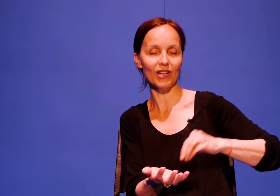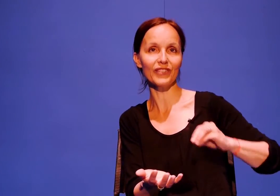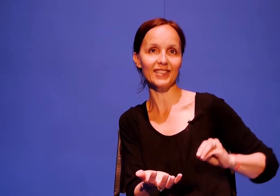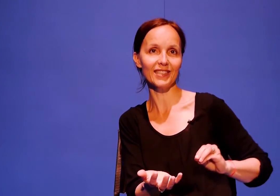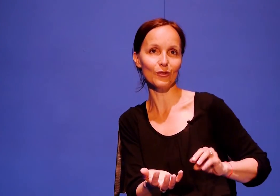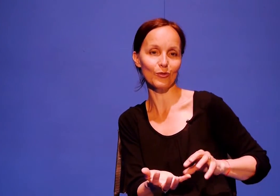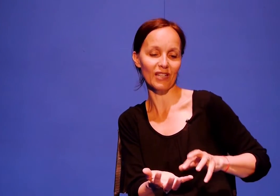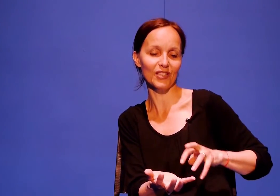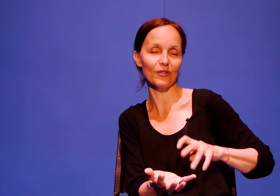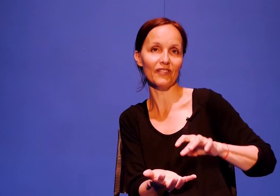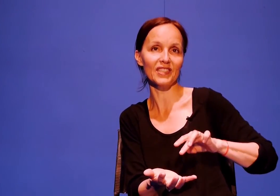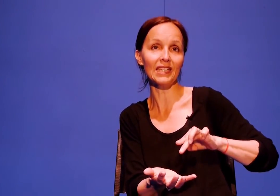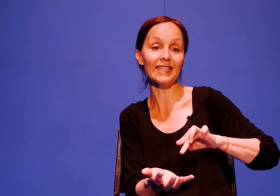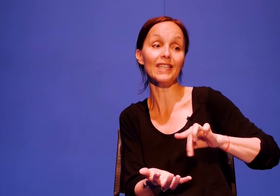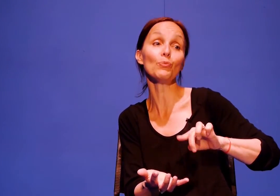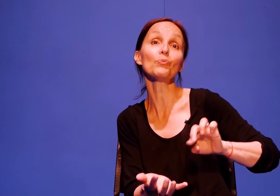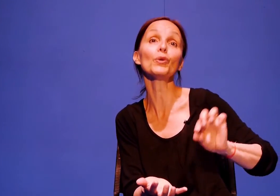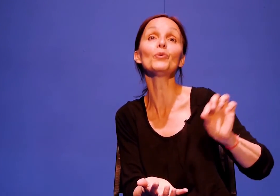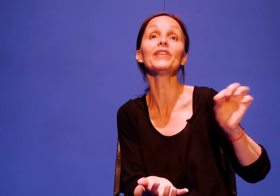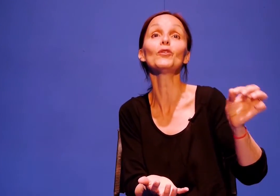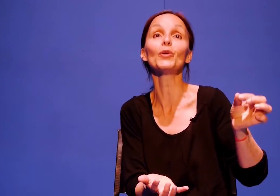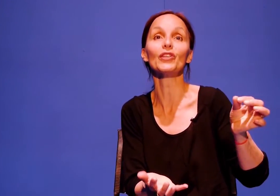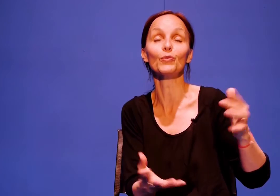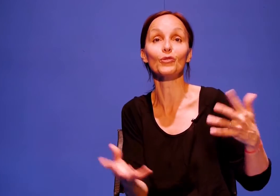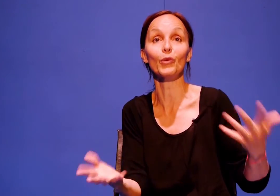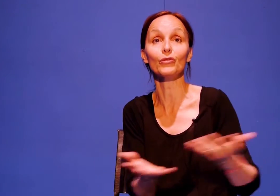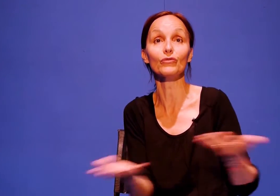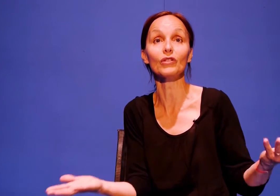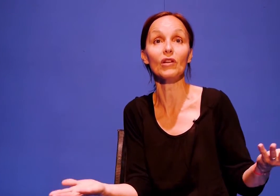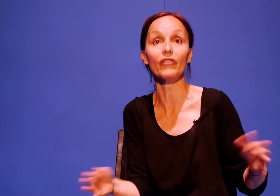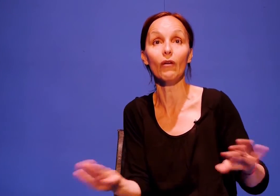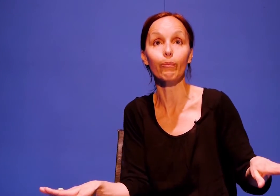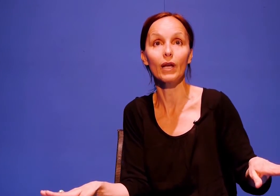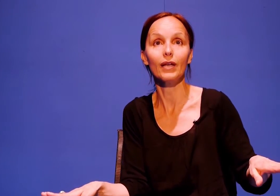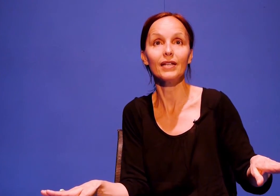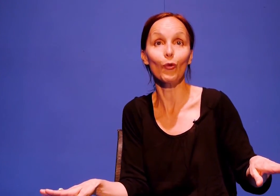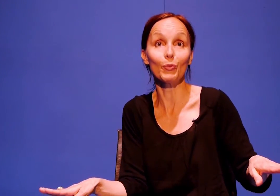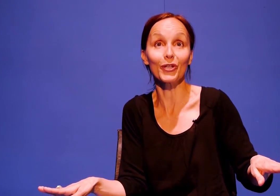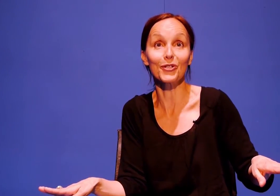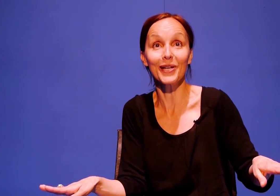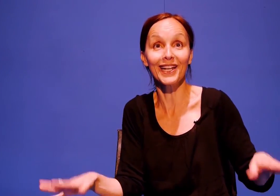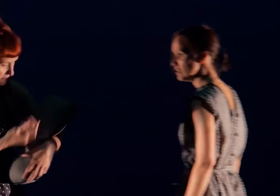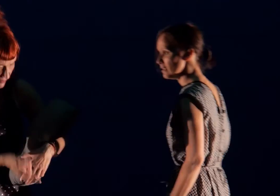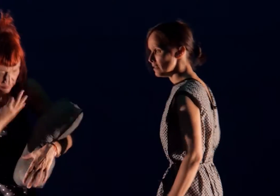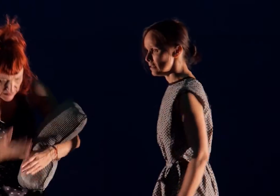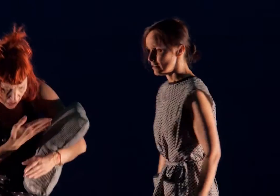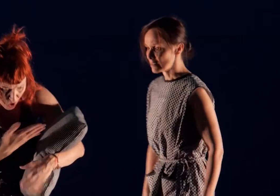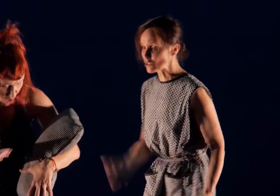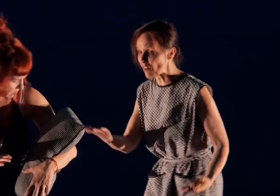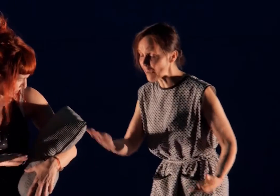la fatigue. Donc, on travaille sur la fatigue. Qui peut mener au burn-out ? Parce que le burn-out, une fois qu'on l'a fait, on ne peut plus rien jouer. L'imaginaire est fini. C'est